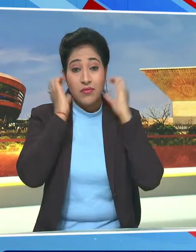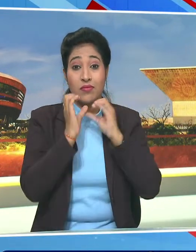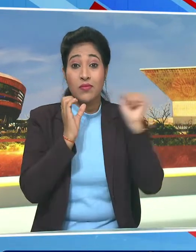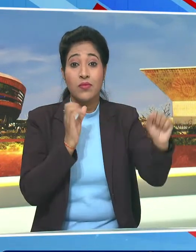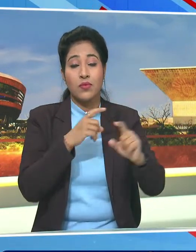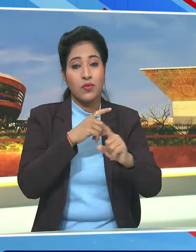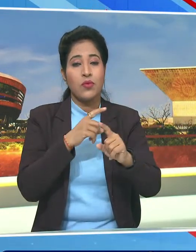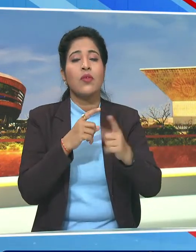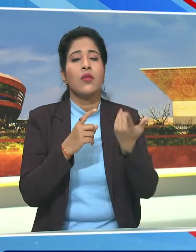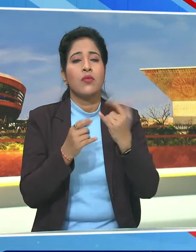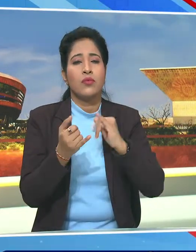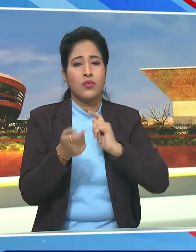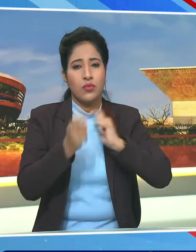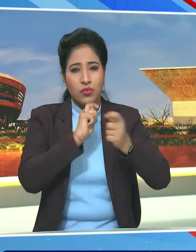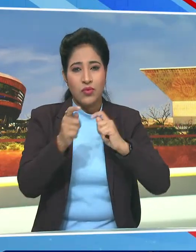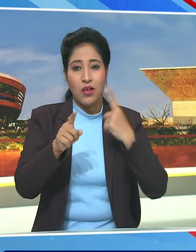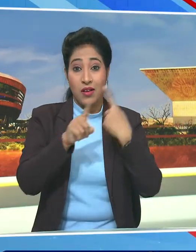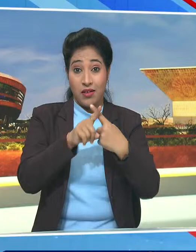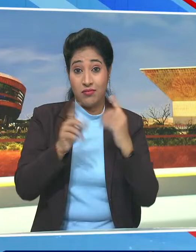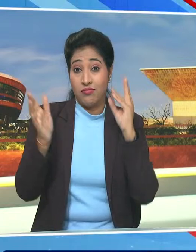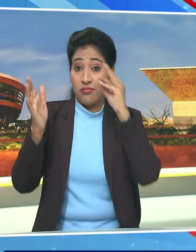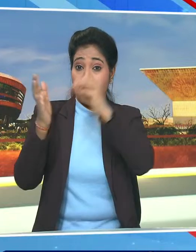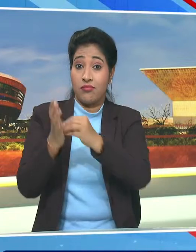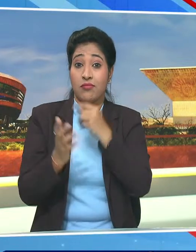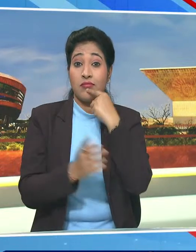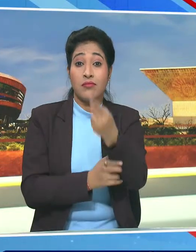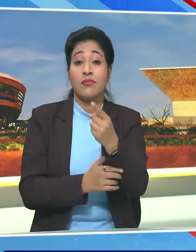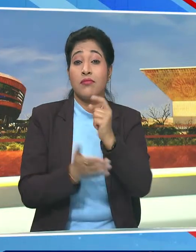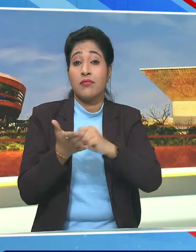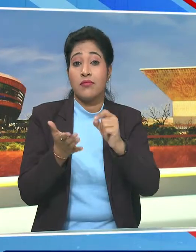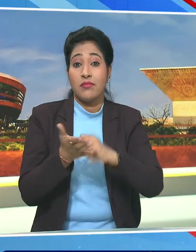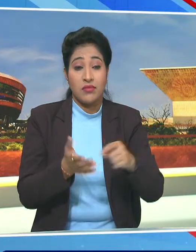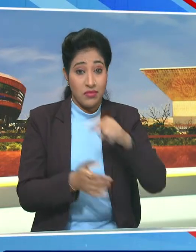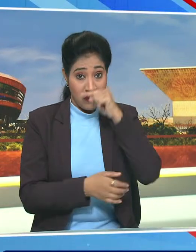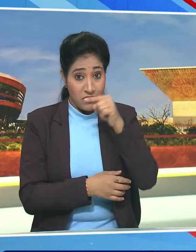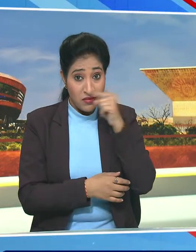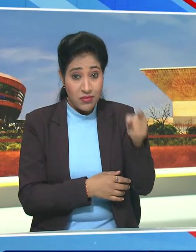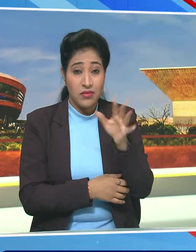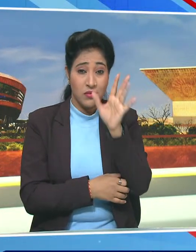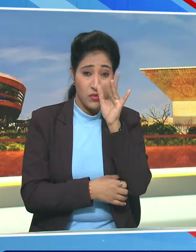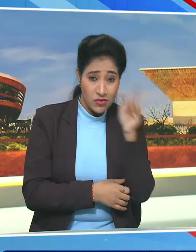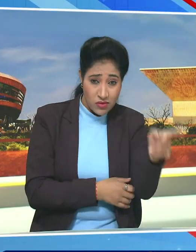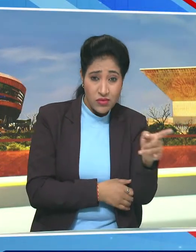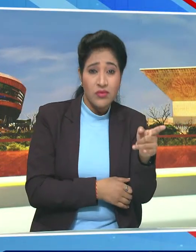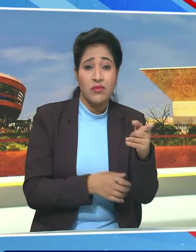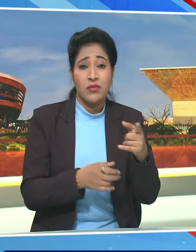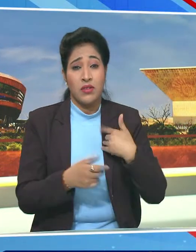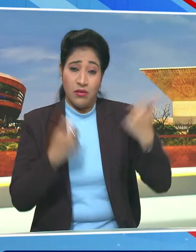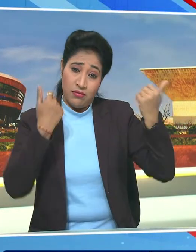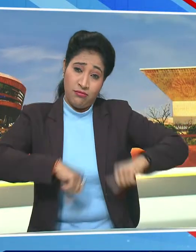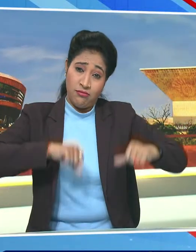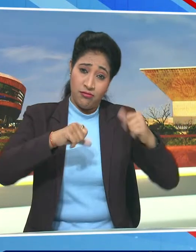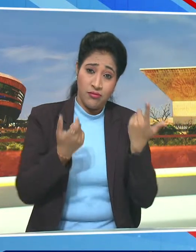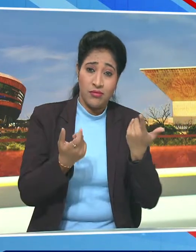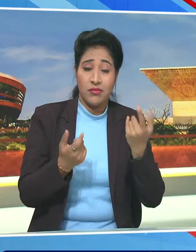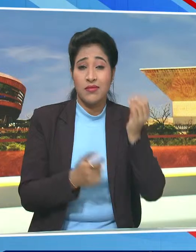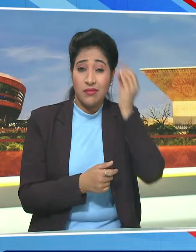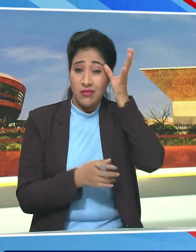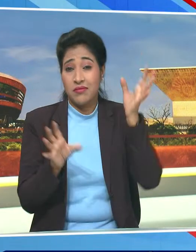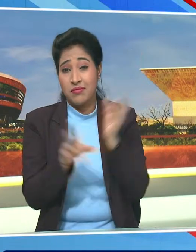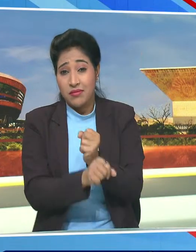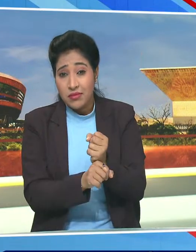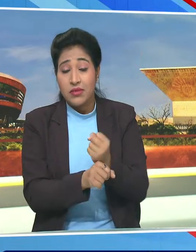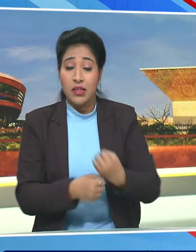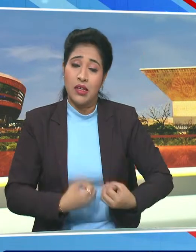सोशल मीडिया प्लेटफॉर्म एक्स पर लिखा कि वे अपने एहंकार जूट निराशाबाद और अग्यानता से